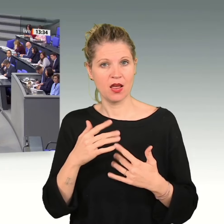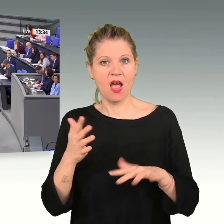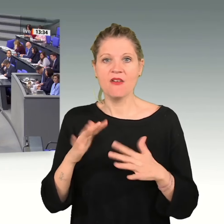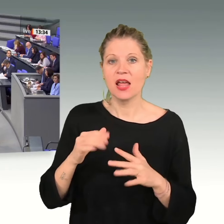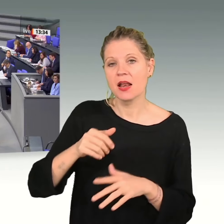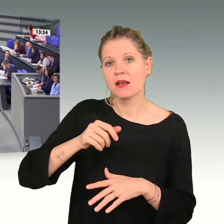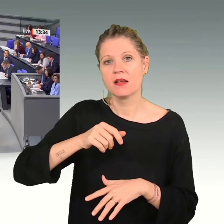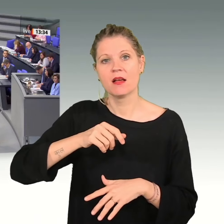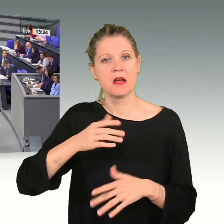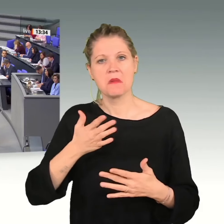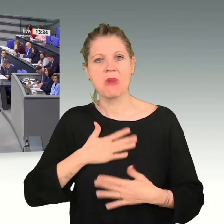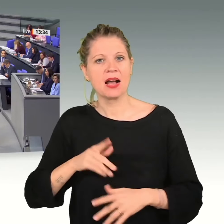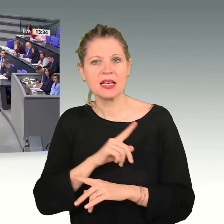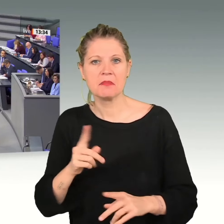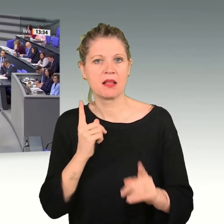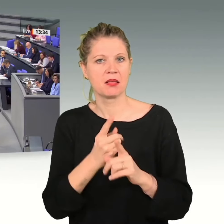sogar sehr gut verstehen.